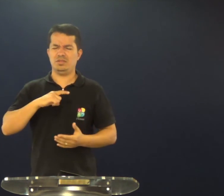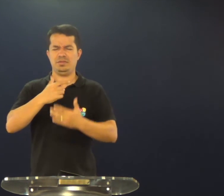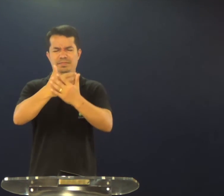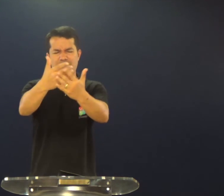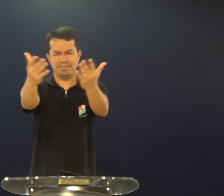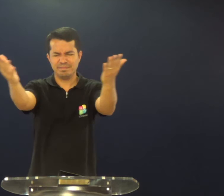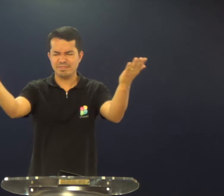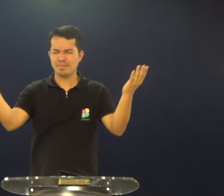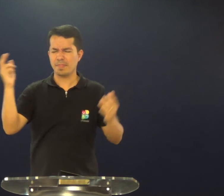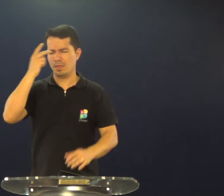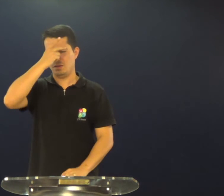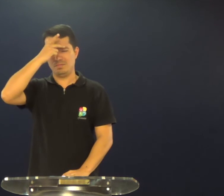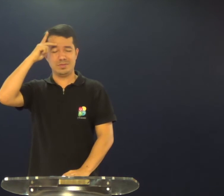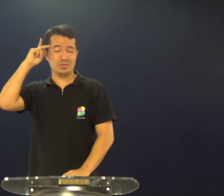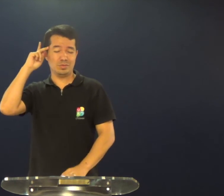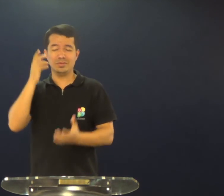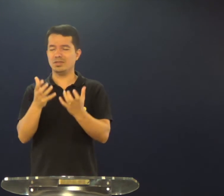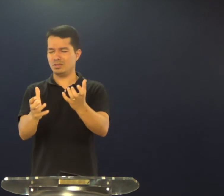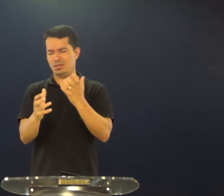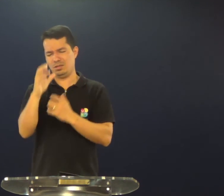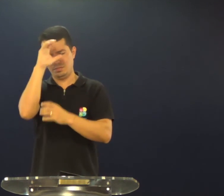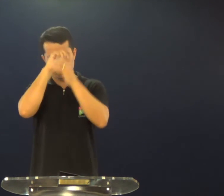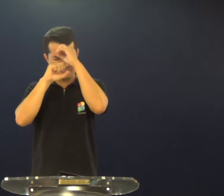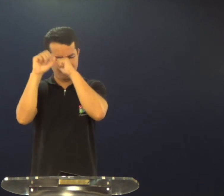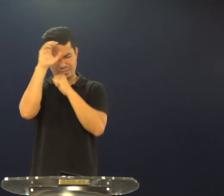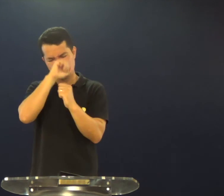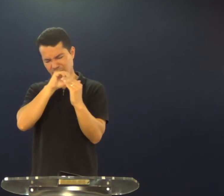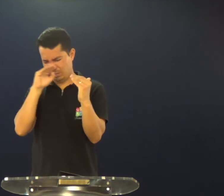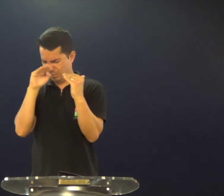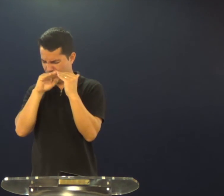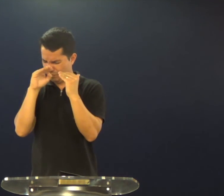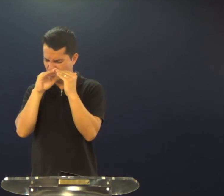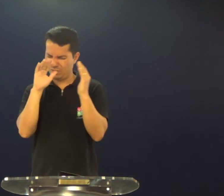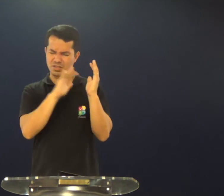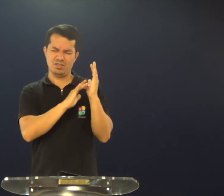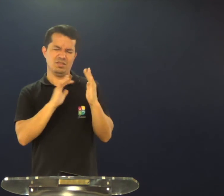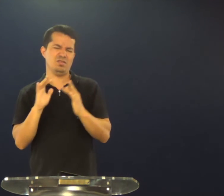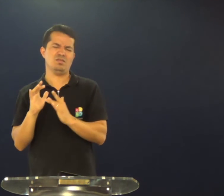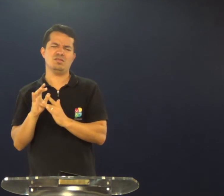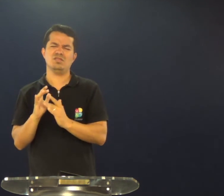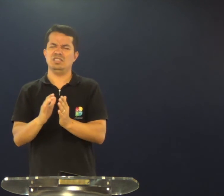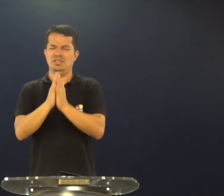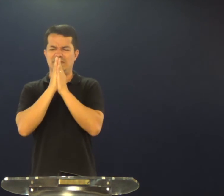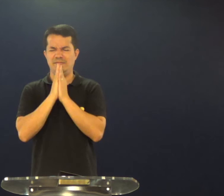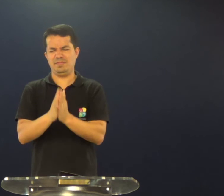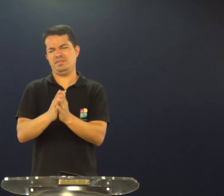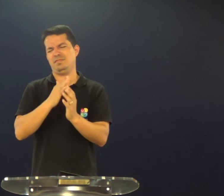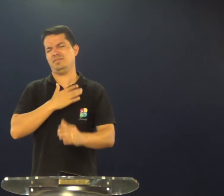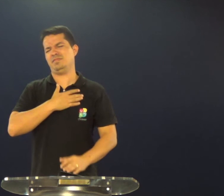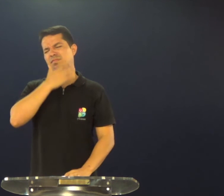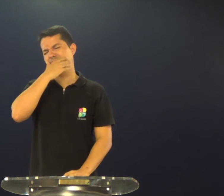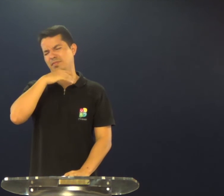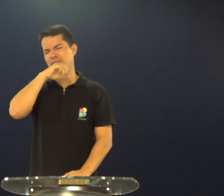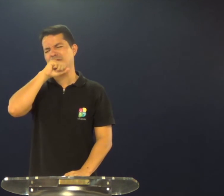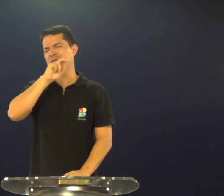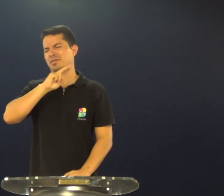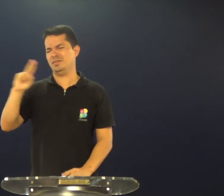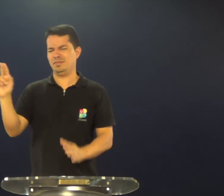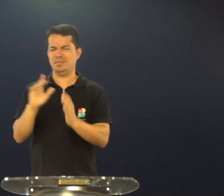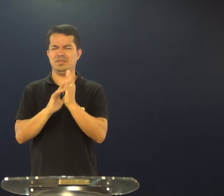o discípulo aprende, que o discípulo guarda, e muitas pessoas hoje, viram isso e entenderam que querem ser